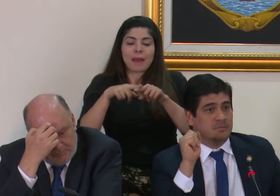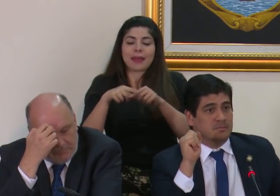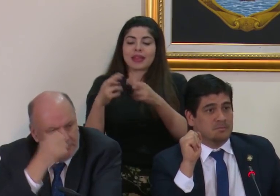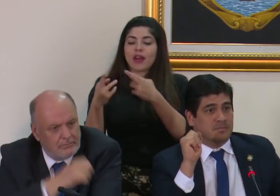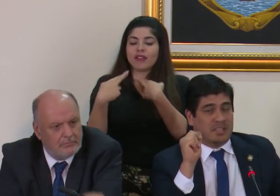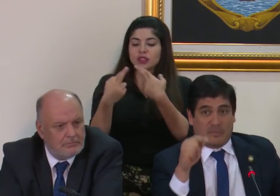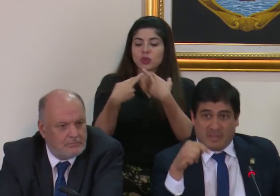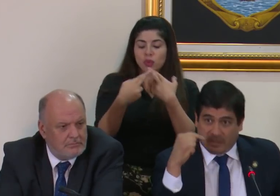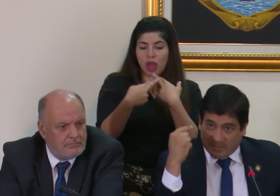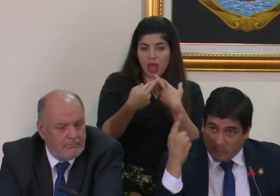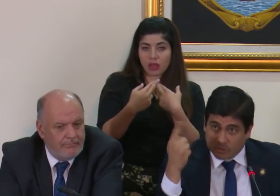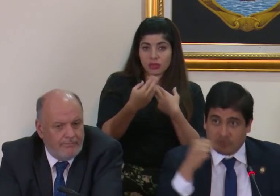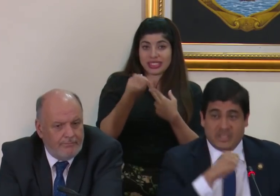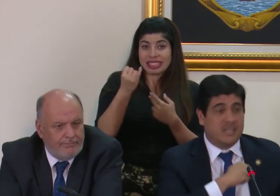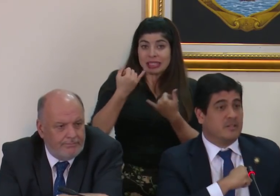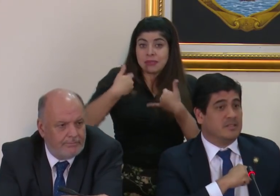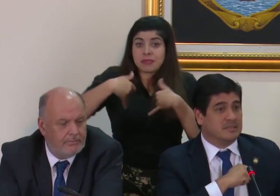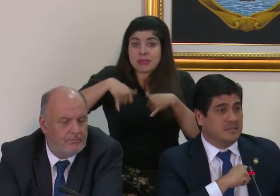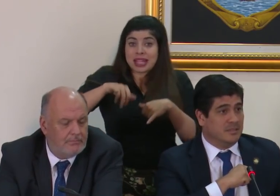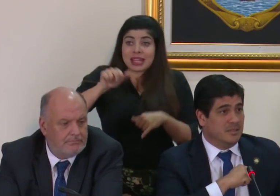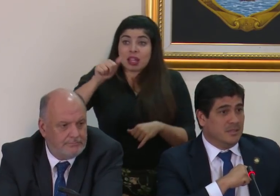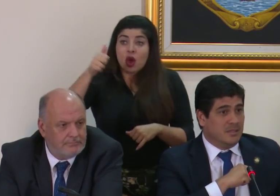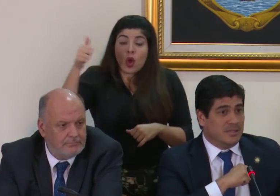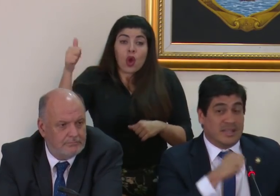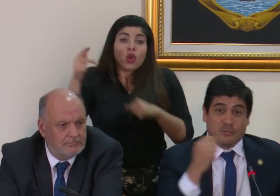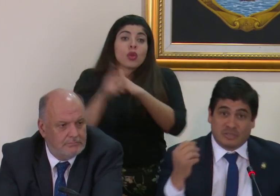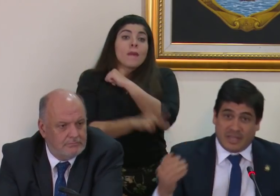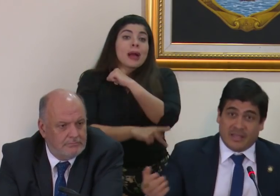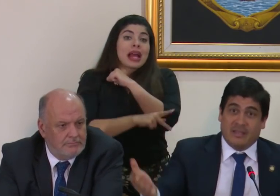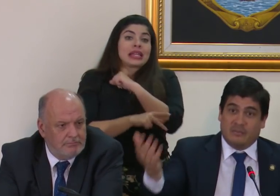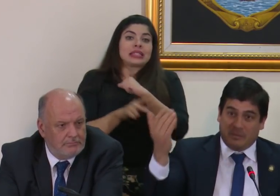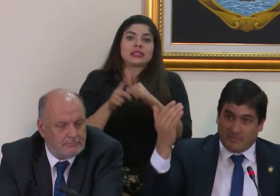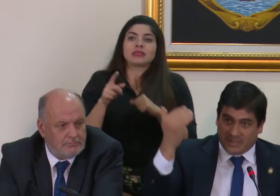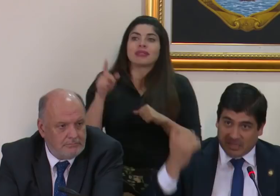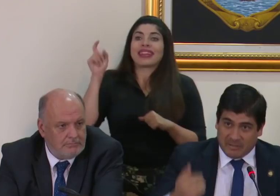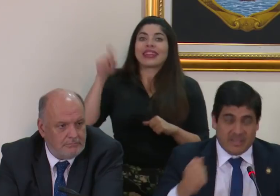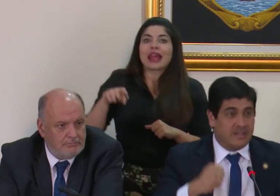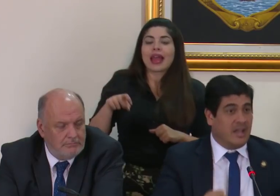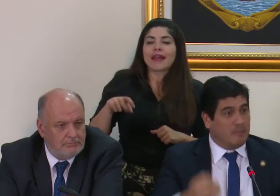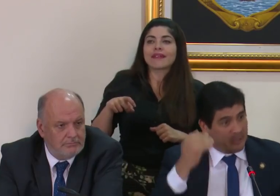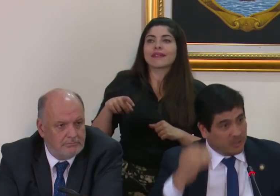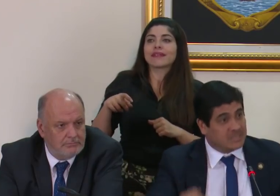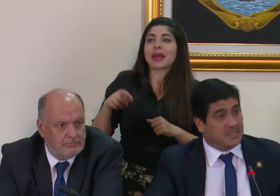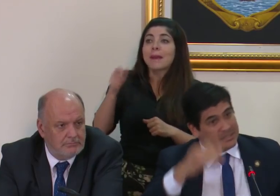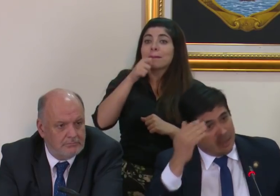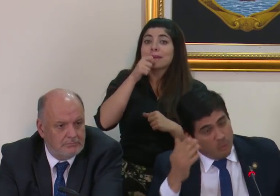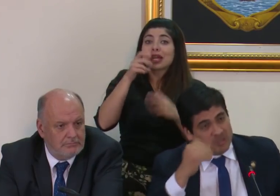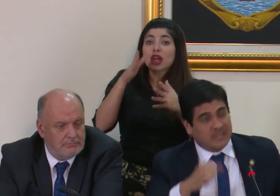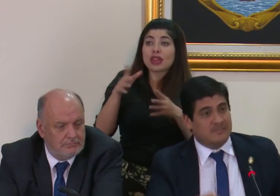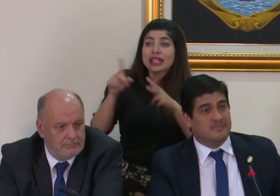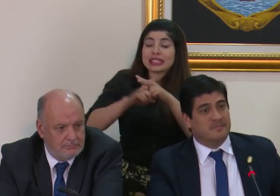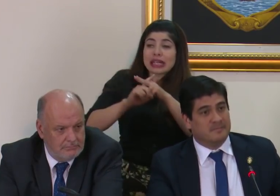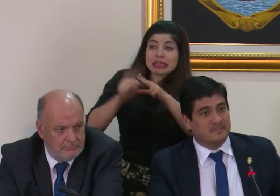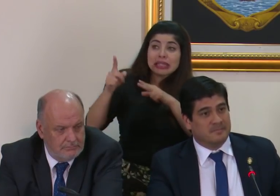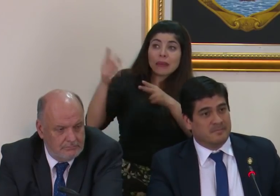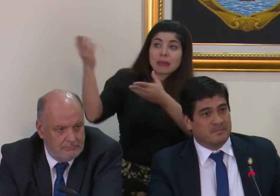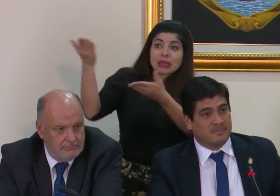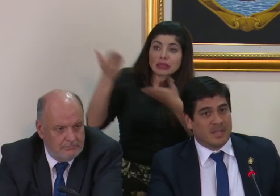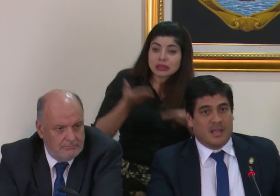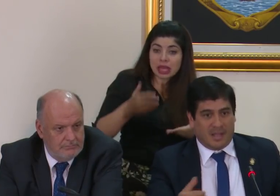de que mientras en otros regímenes tenemos que más bien recibir a periodistas que huyen